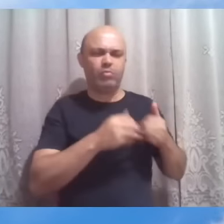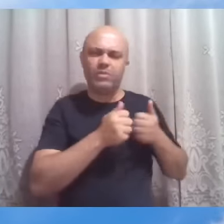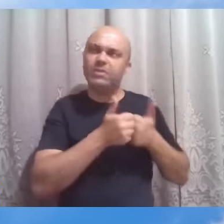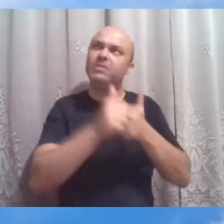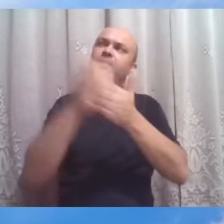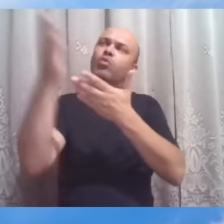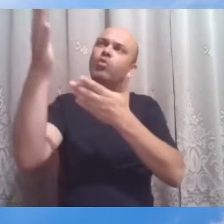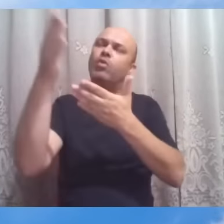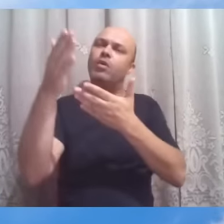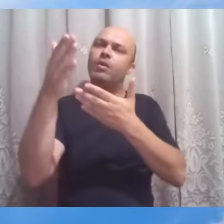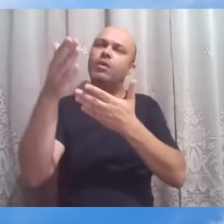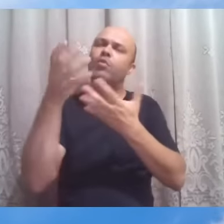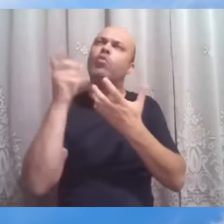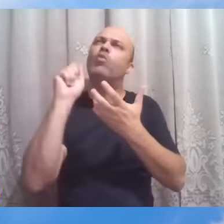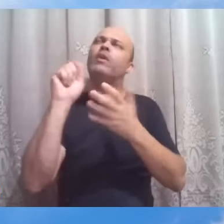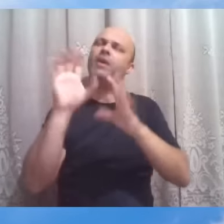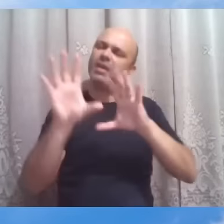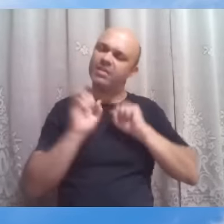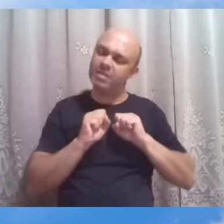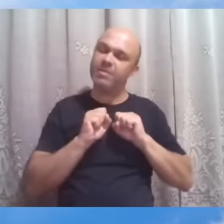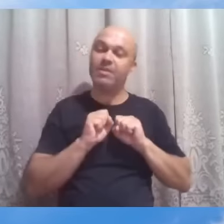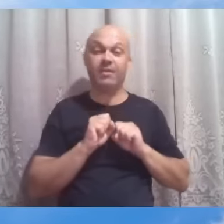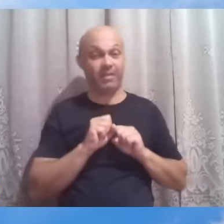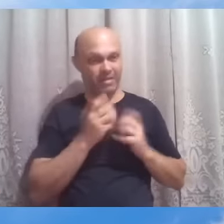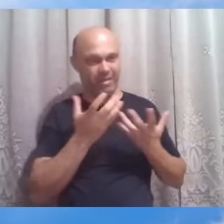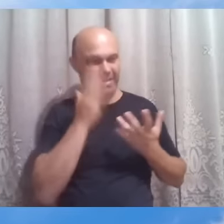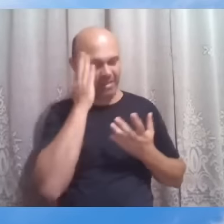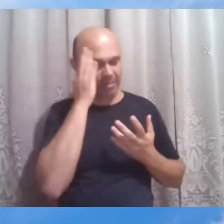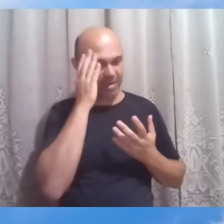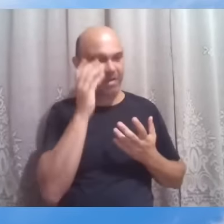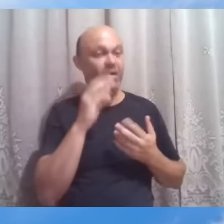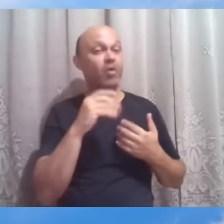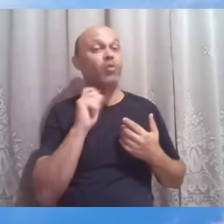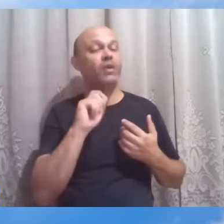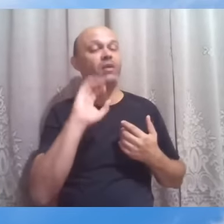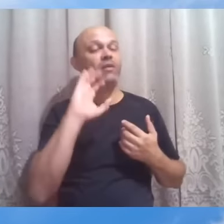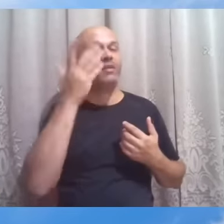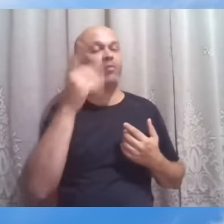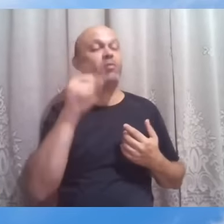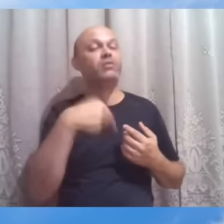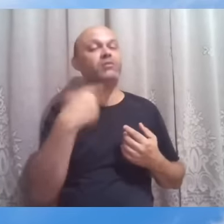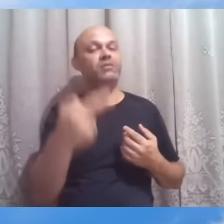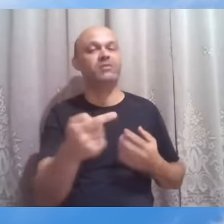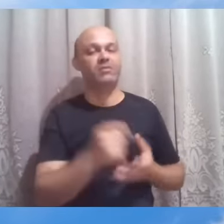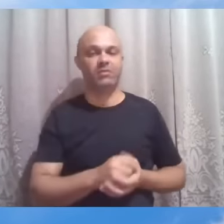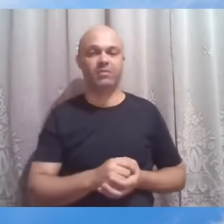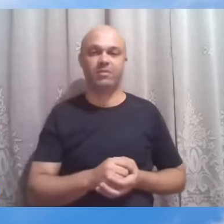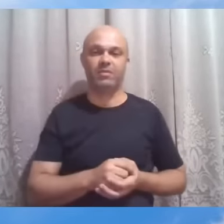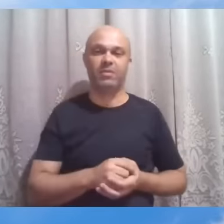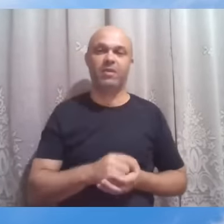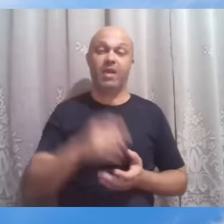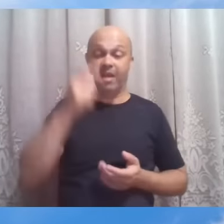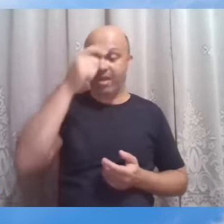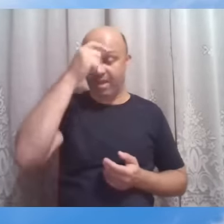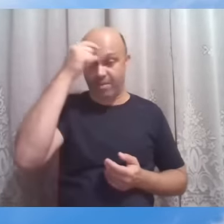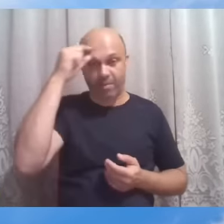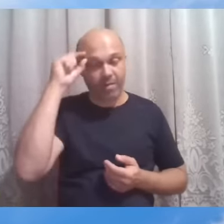Já quer saber ali qual que a garantia. Emmanuel vai comentar esse versículo, essa fala de Pedro e diz assim,